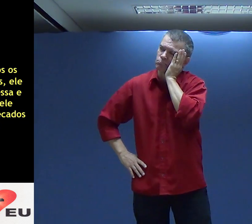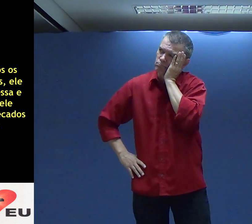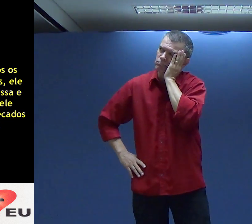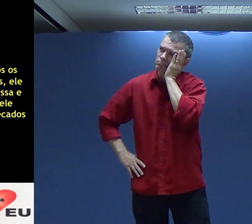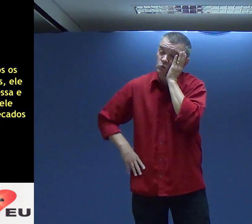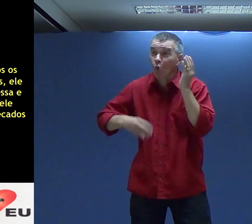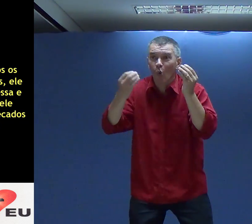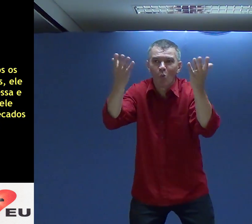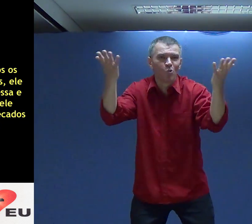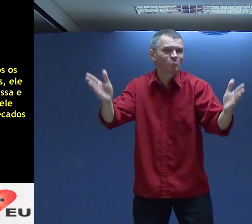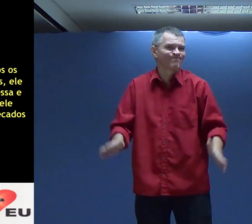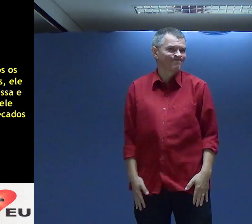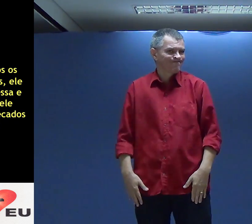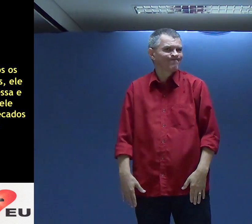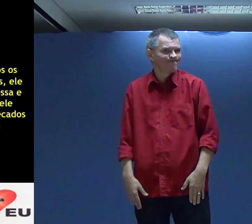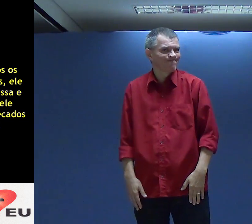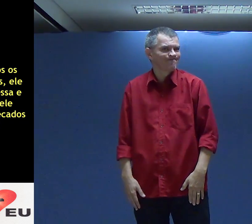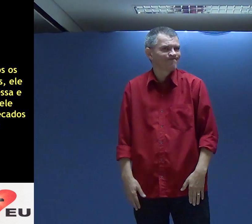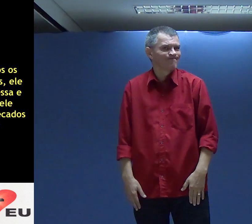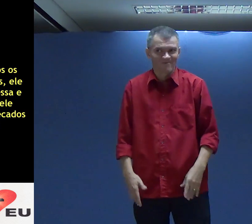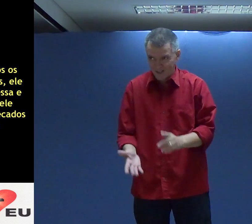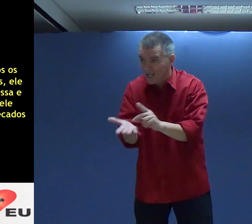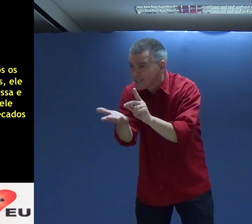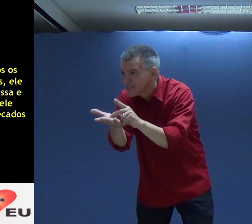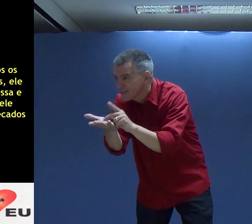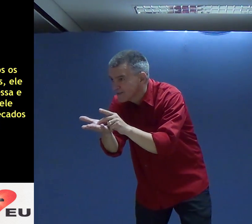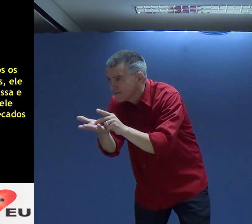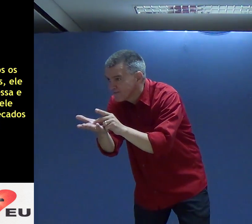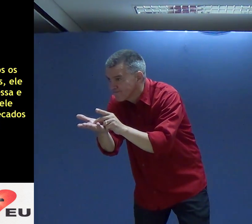Complicado Como que Procede Não é